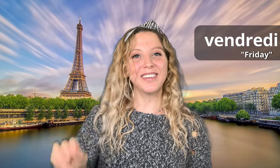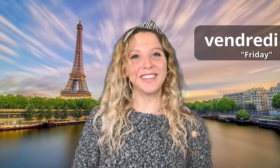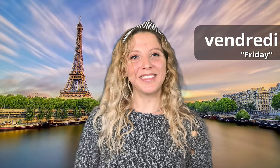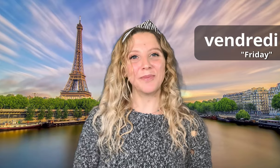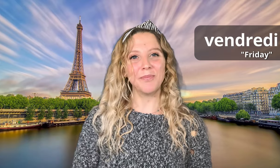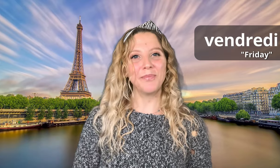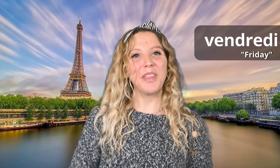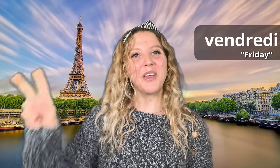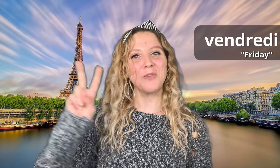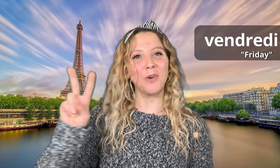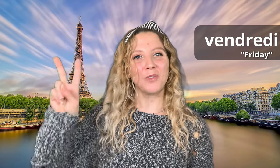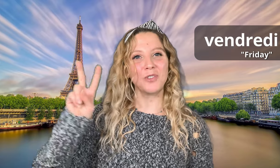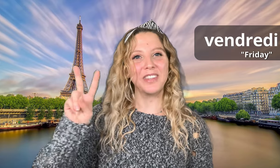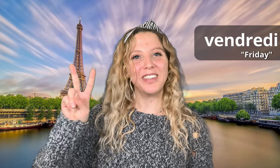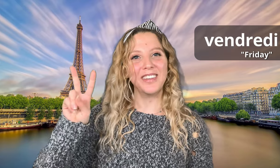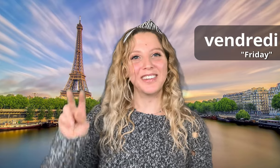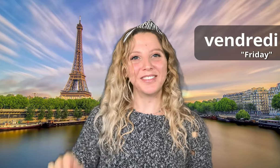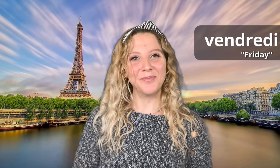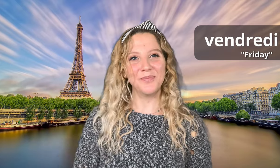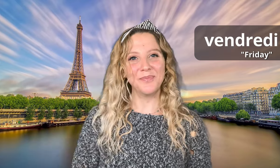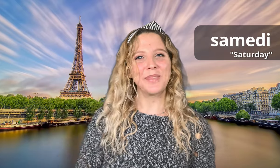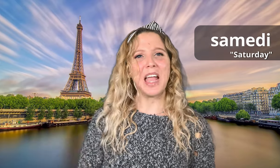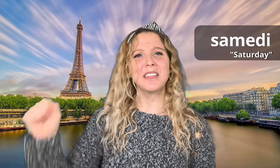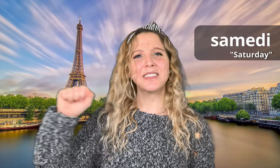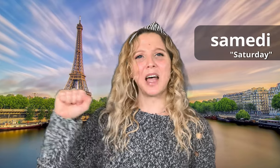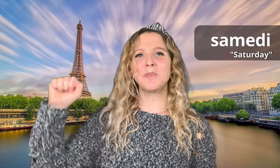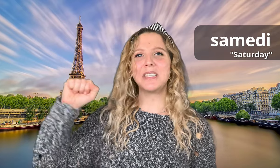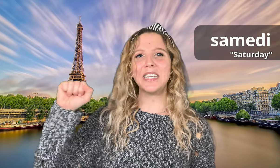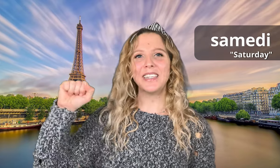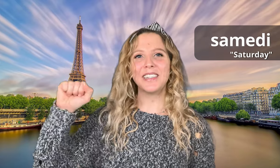Vendredi Samedi